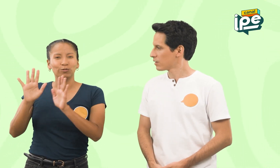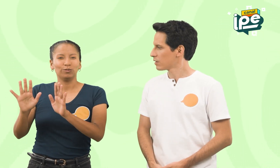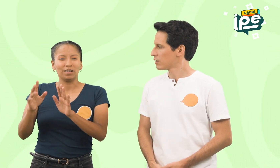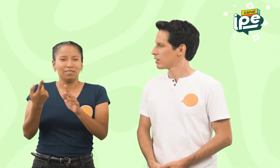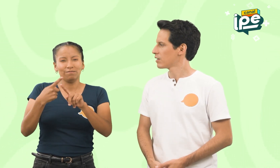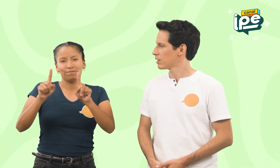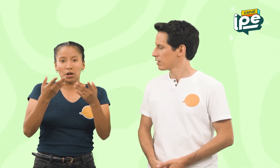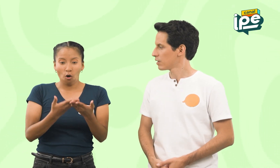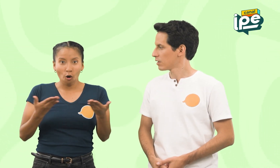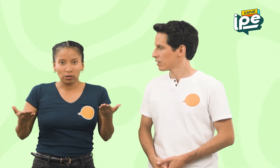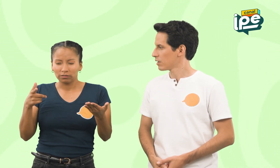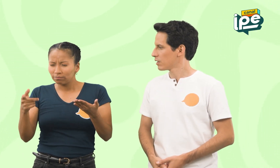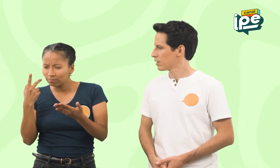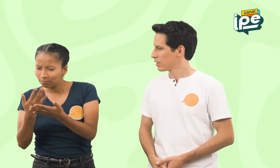que cambian según el objeto con que se usa.